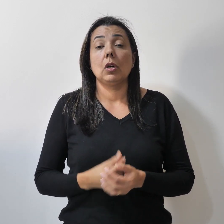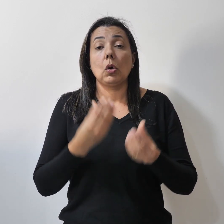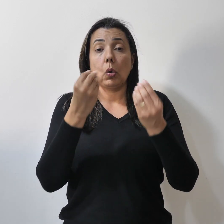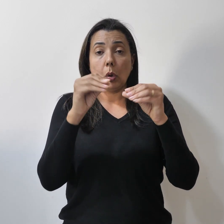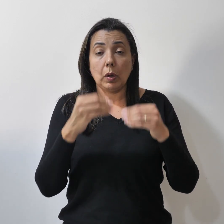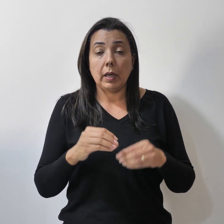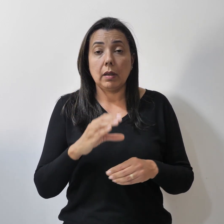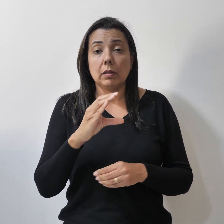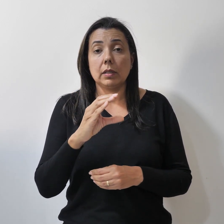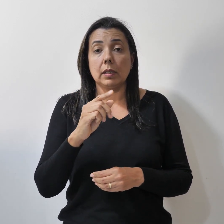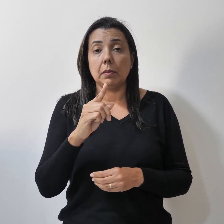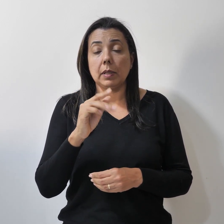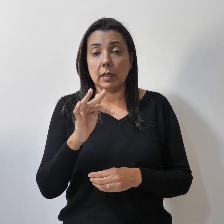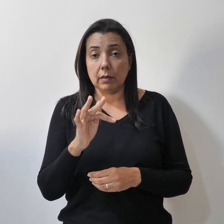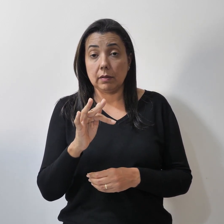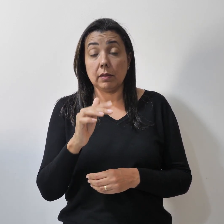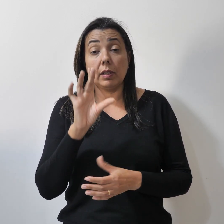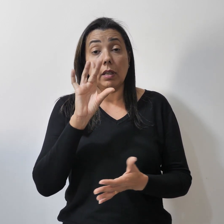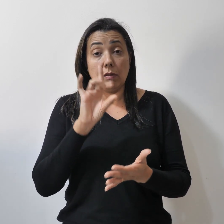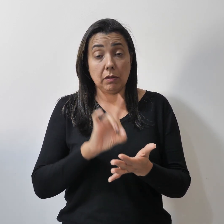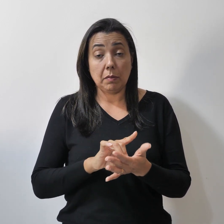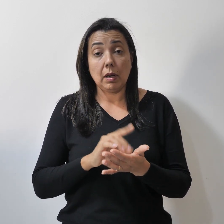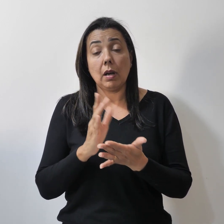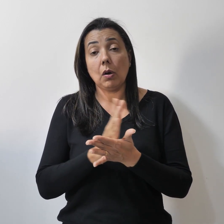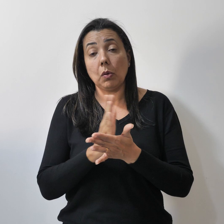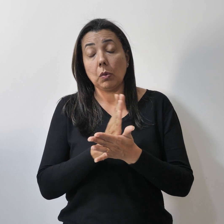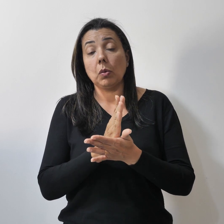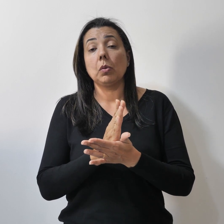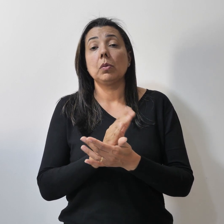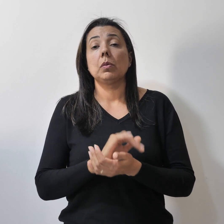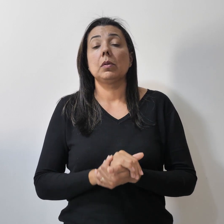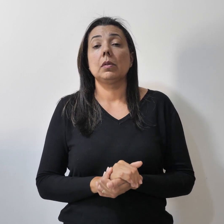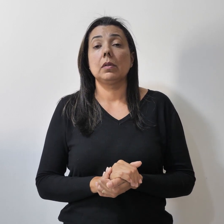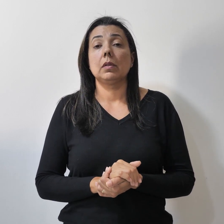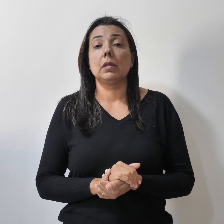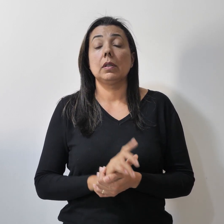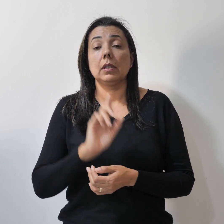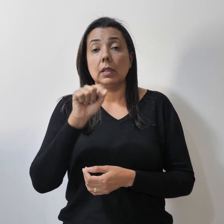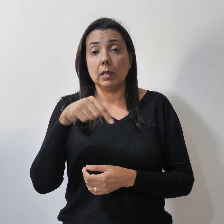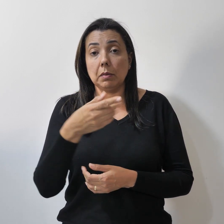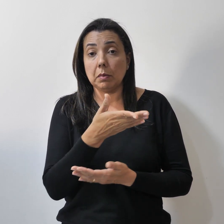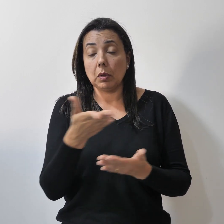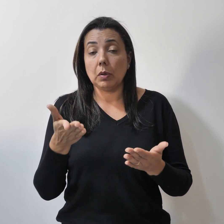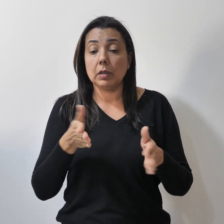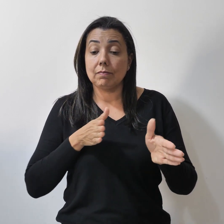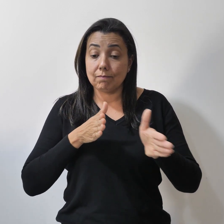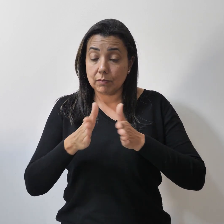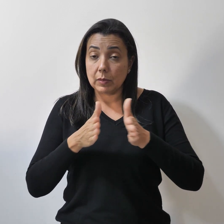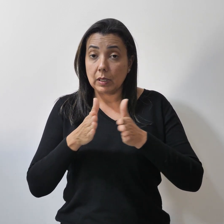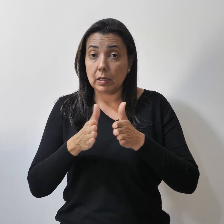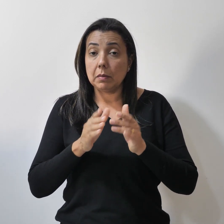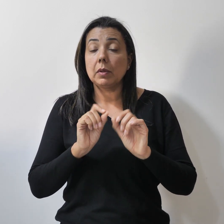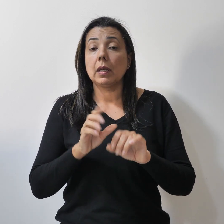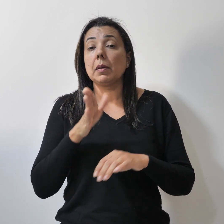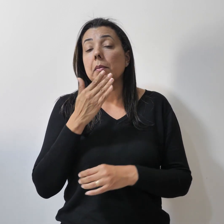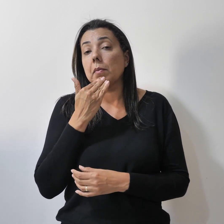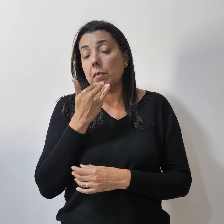CPF e confirmar alguns dados. Após essa etapa, serão solicitadas a